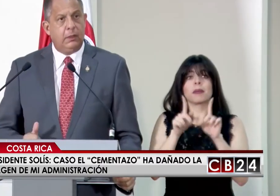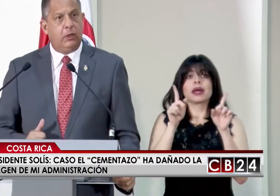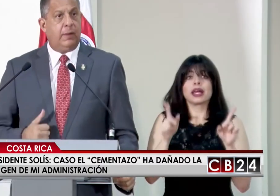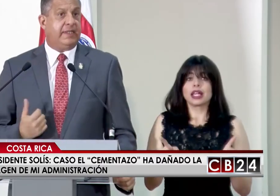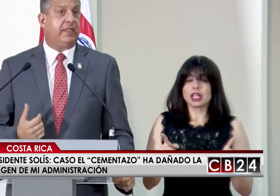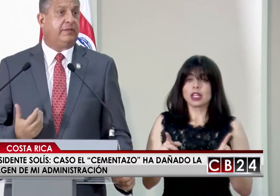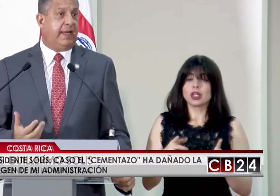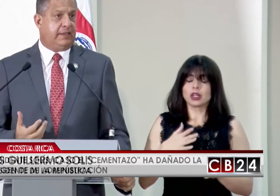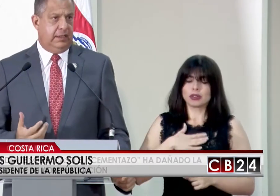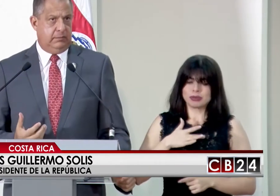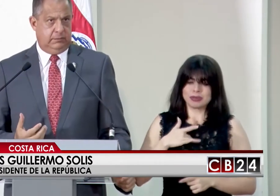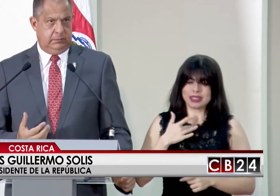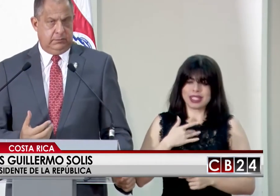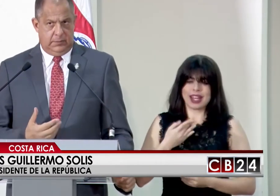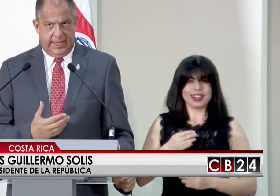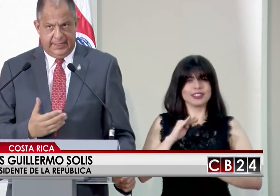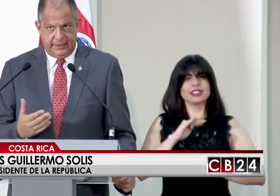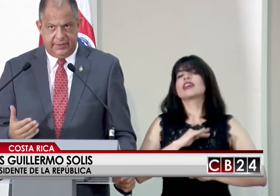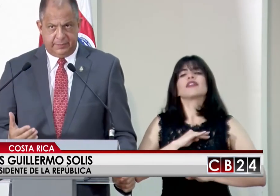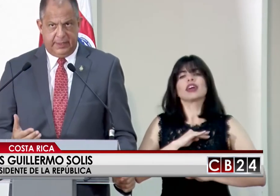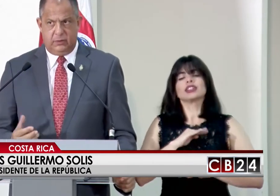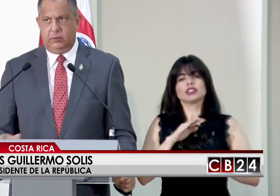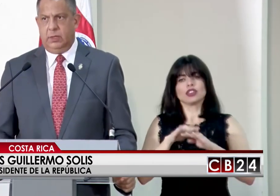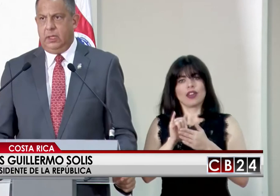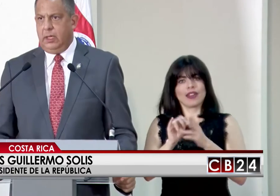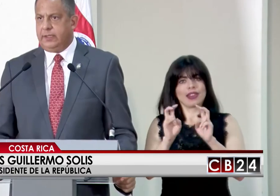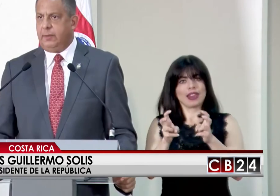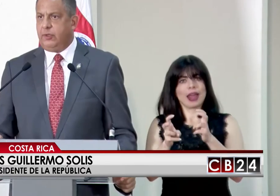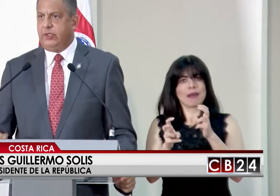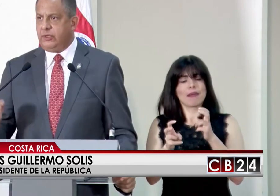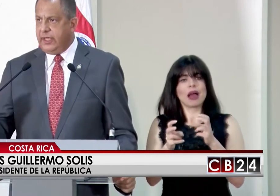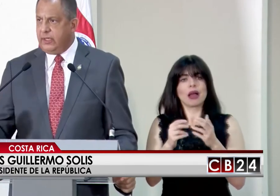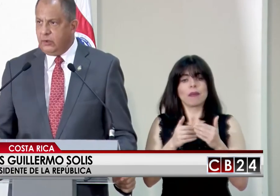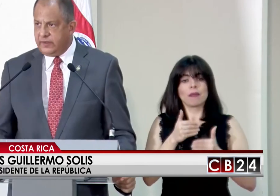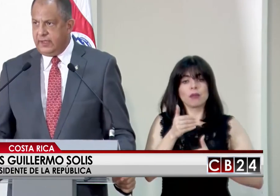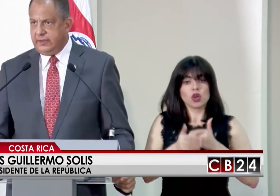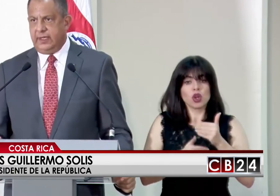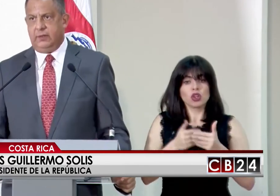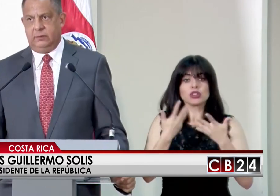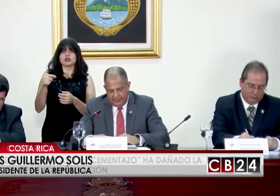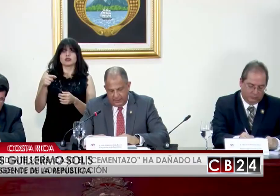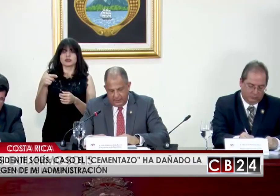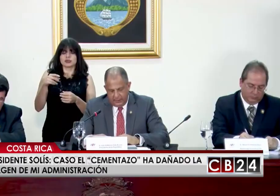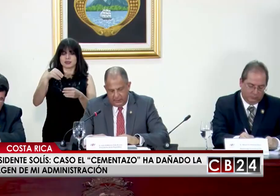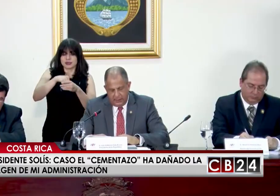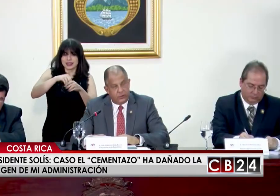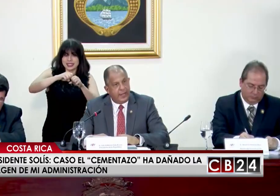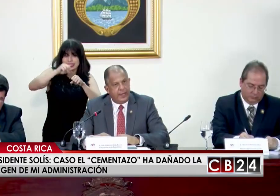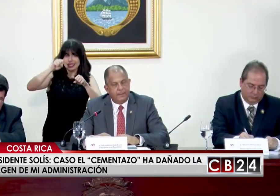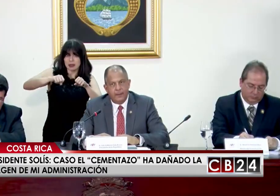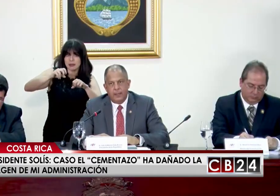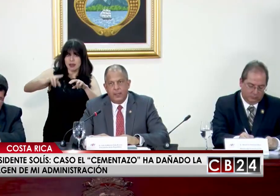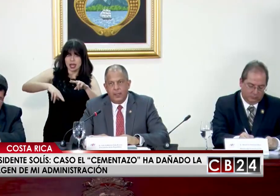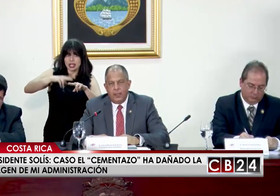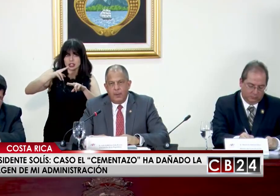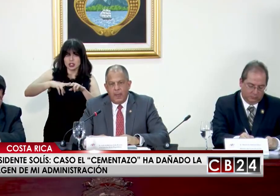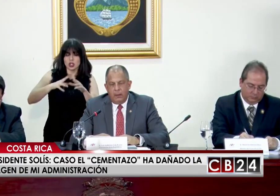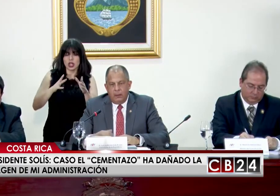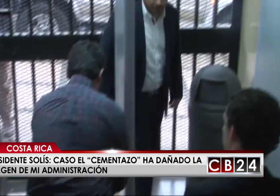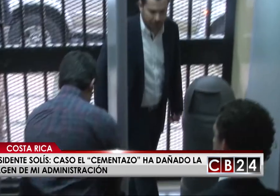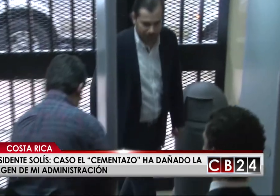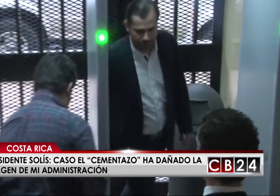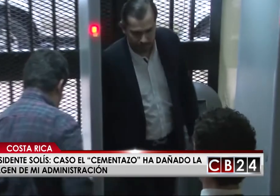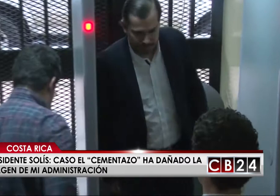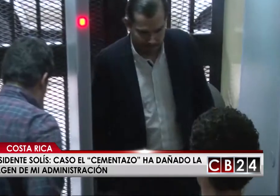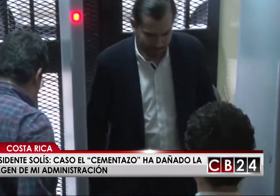lo que me satisface a ese respecto es que el proceso se haya judicializado. Solís dijo que si bien hay que aceptar el